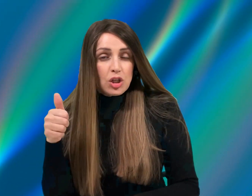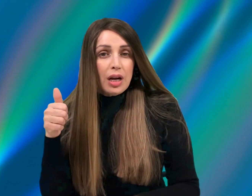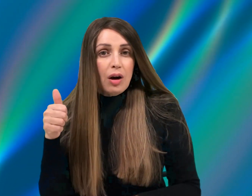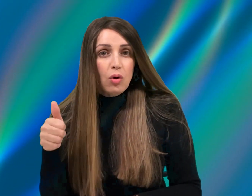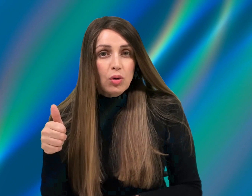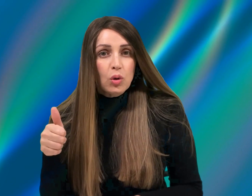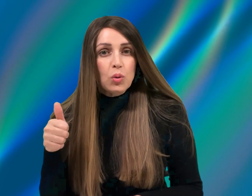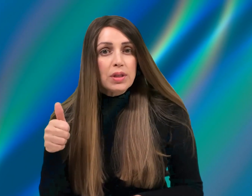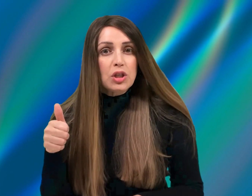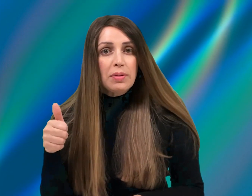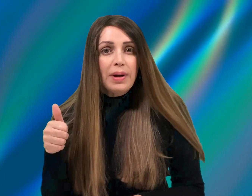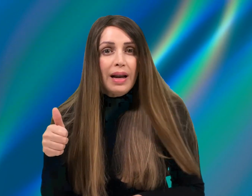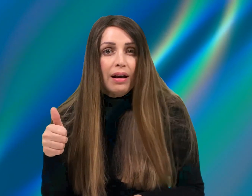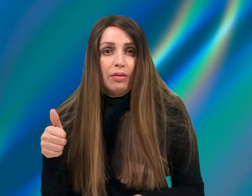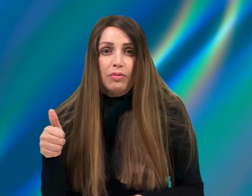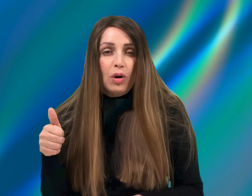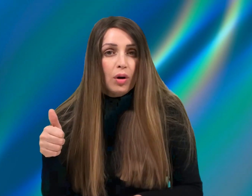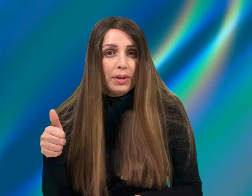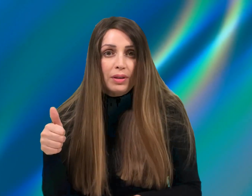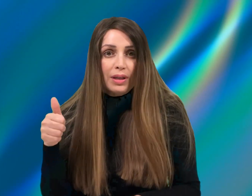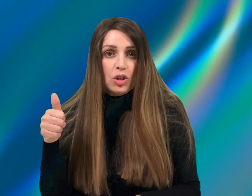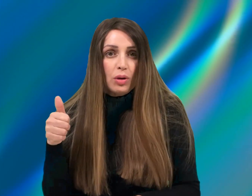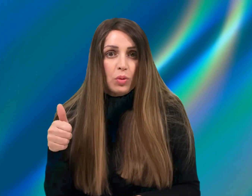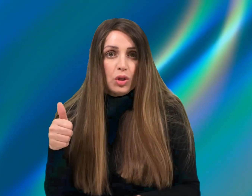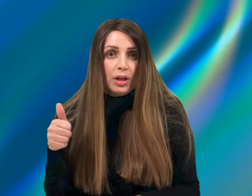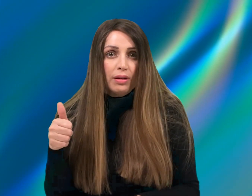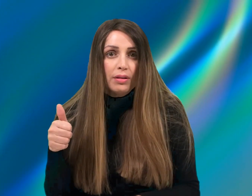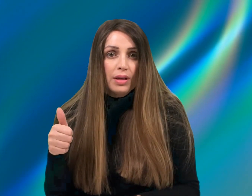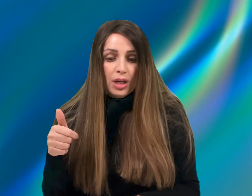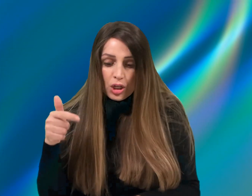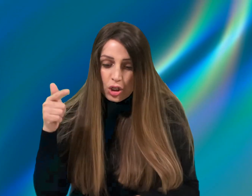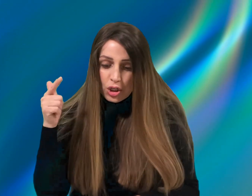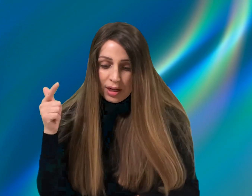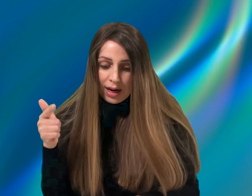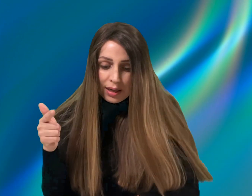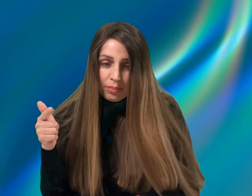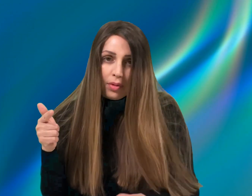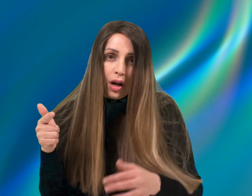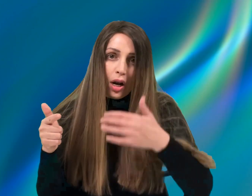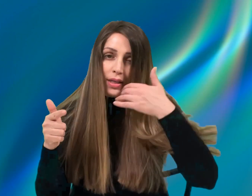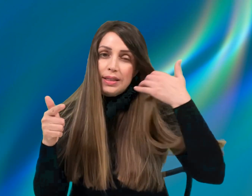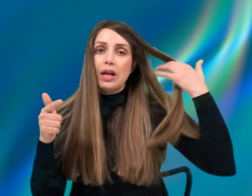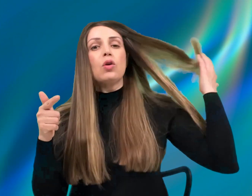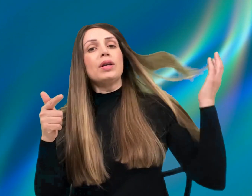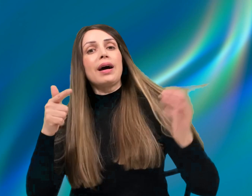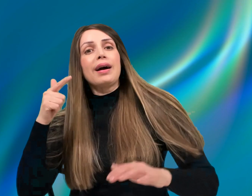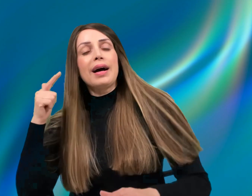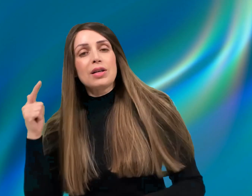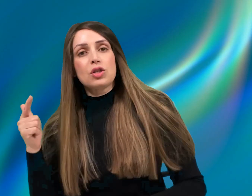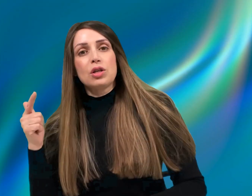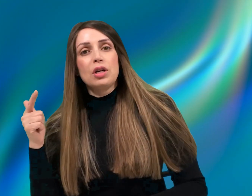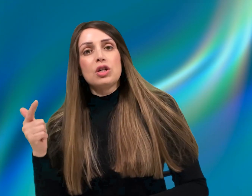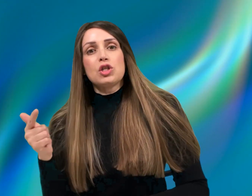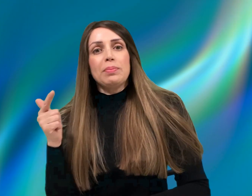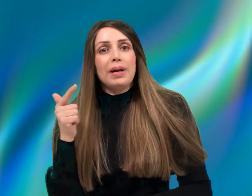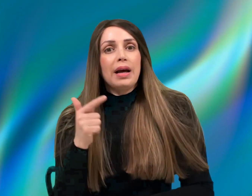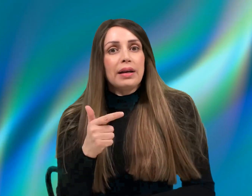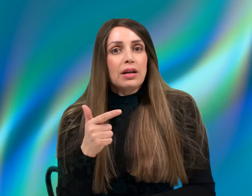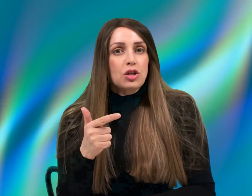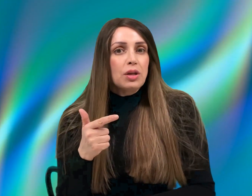של הארון הוא זה שבלה ולא המטה של מושה. שתיים, זה לא נחש שבלה נחשים.